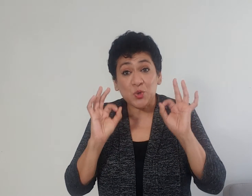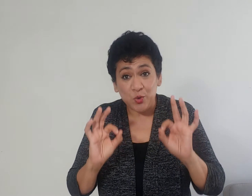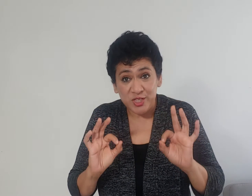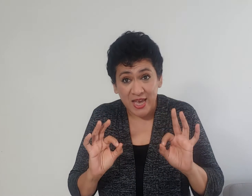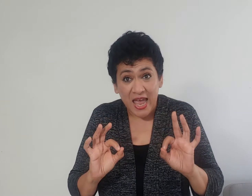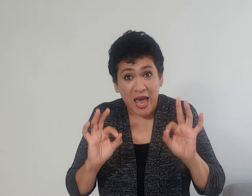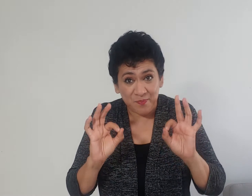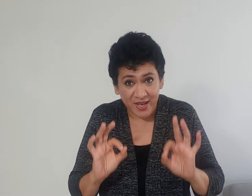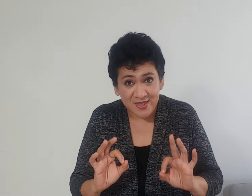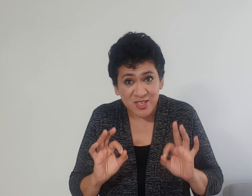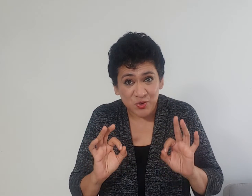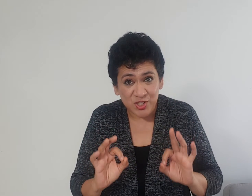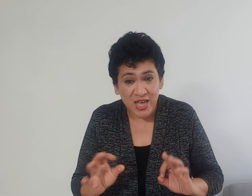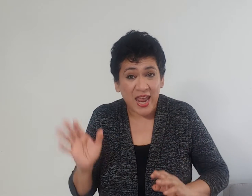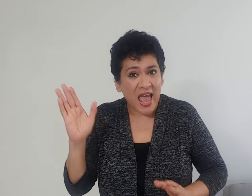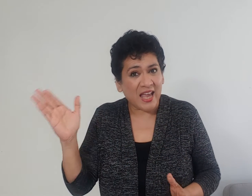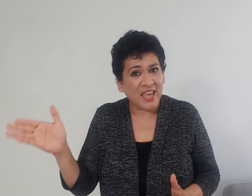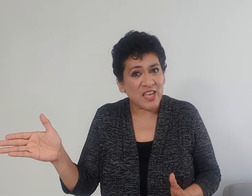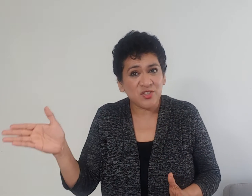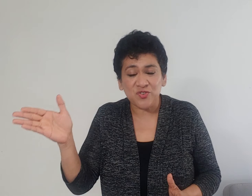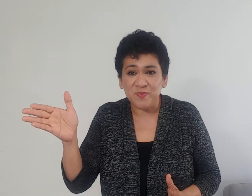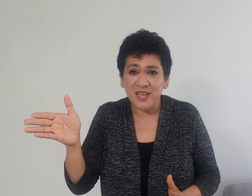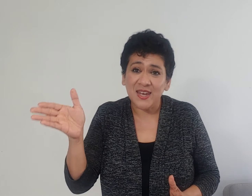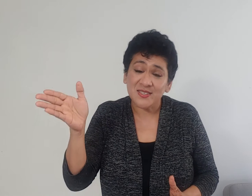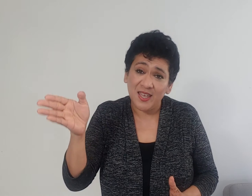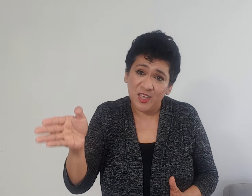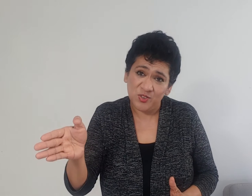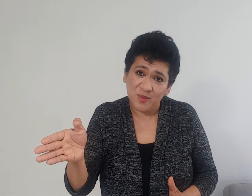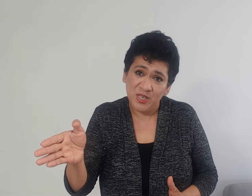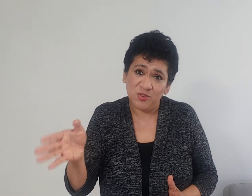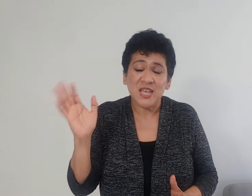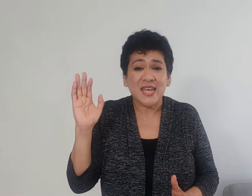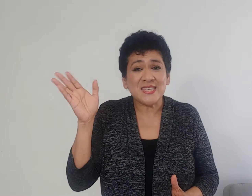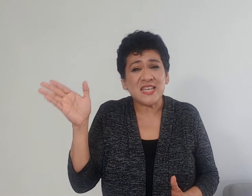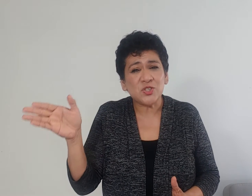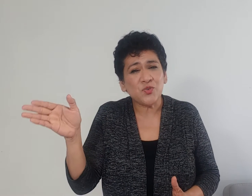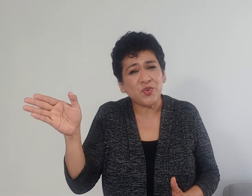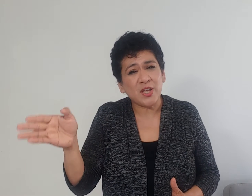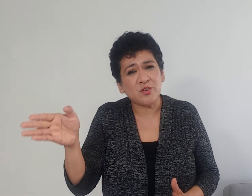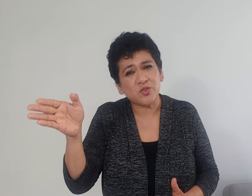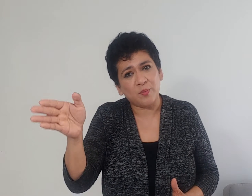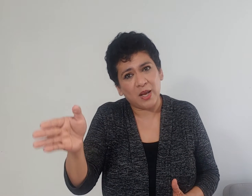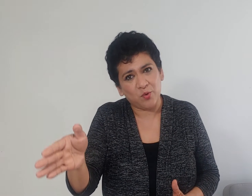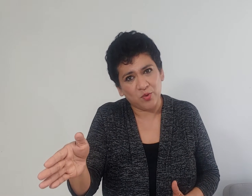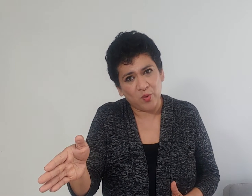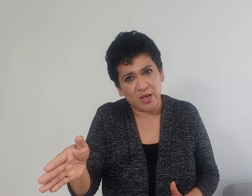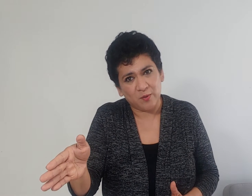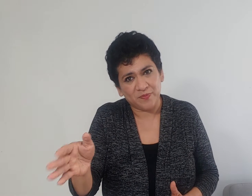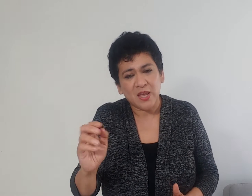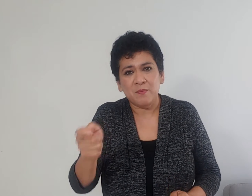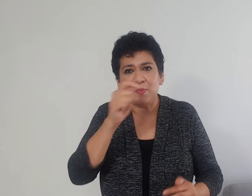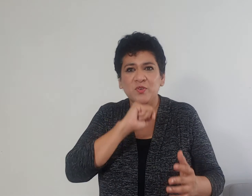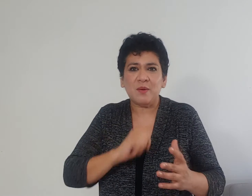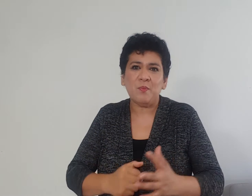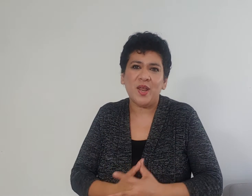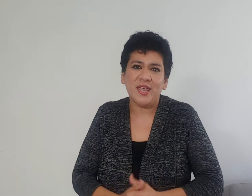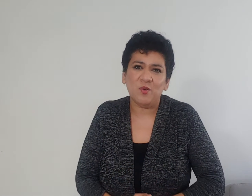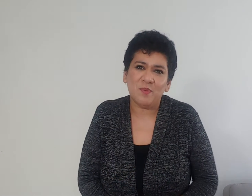Escucha, aprende a escuchar aquellos familiares, aquellos amigos que están sufriendo sobre algún duelo. Me preguntaba por ahí a una